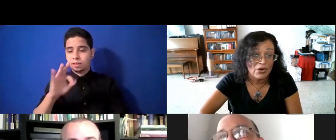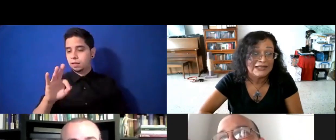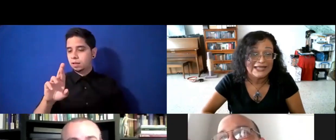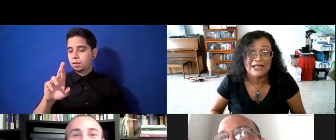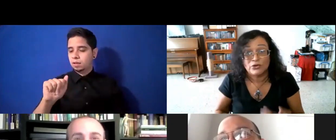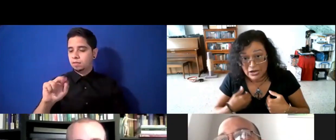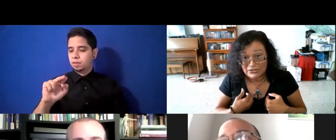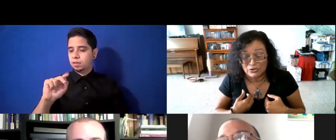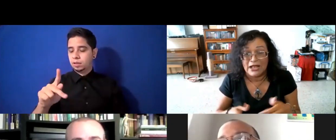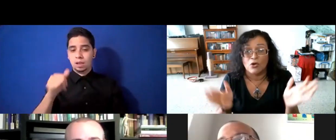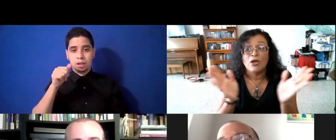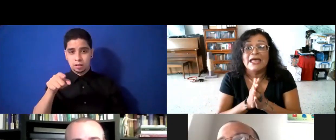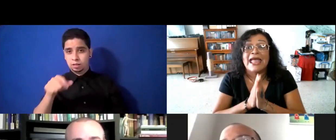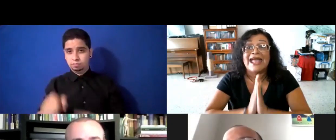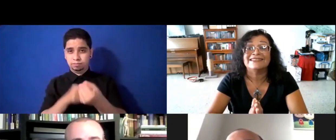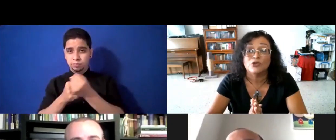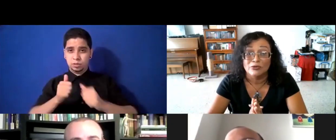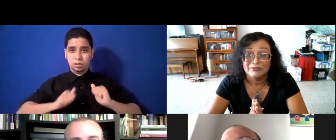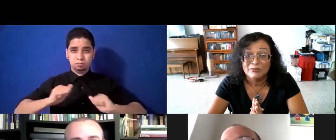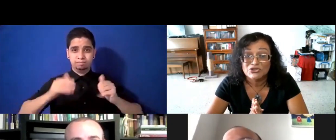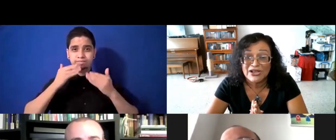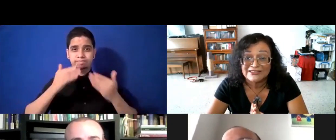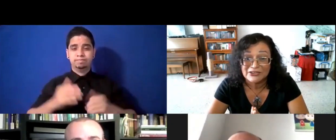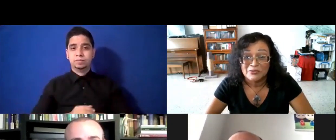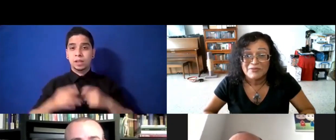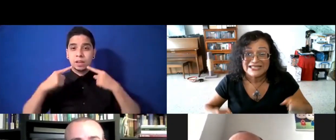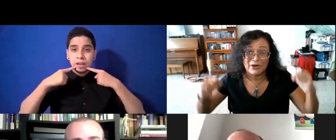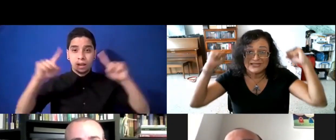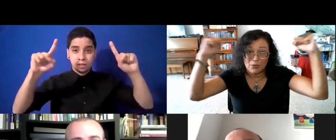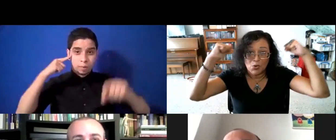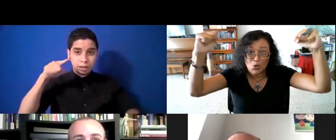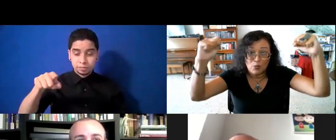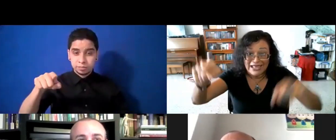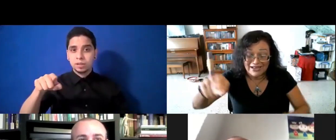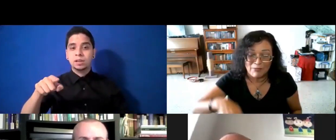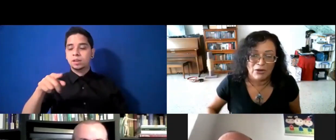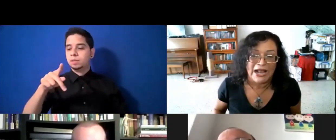al teatro, recuerda, un éxito, y sabrosa, vaya que vamos a ver.